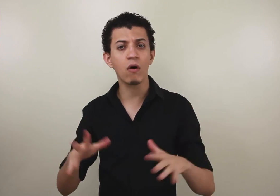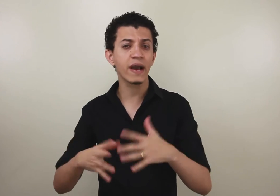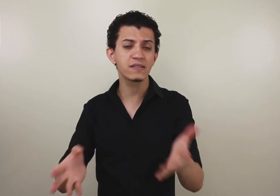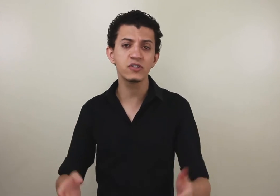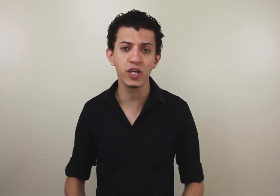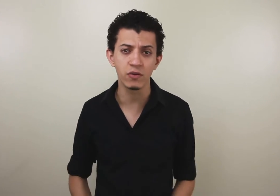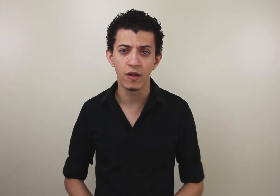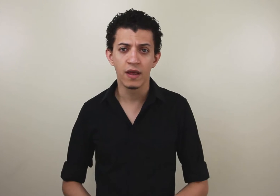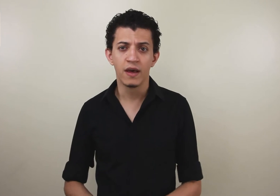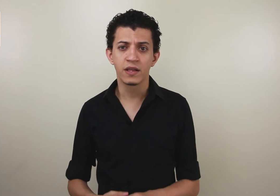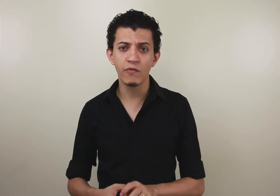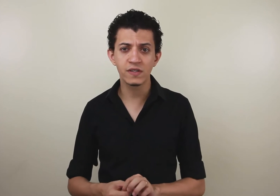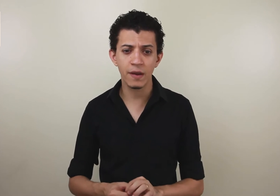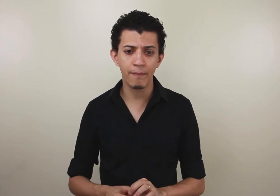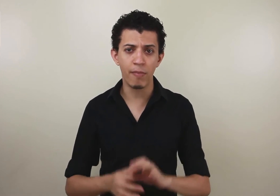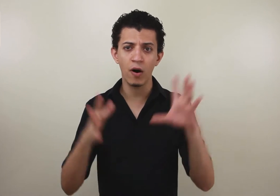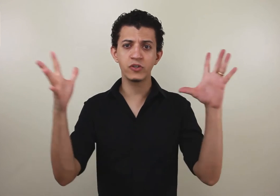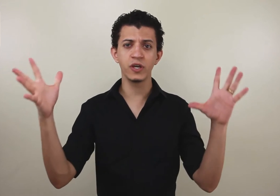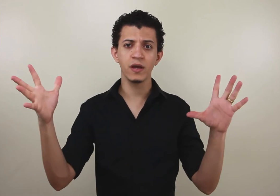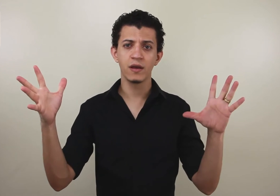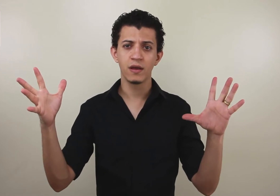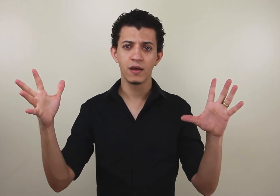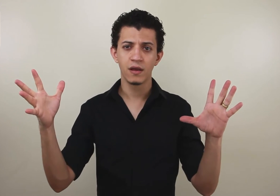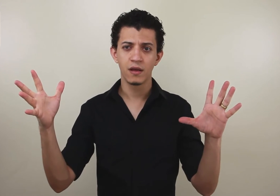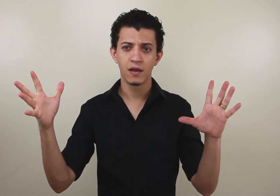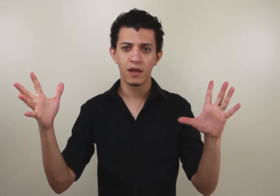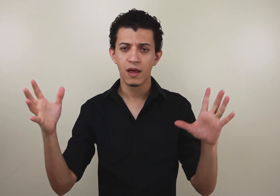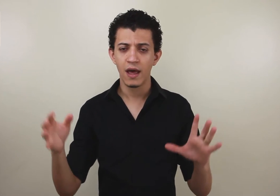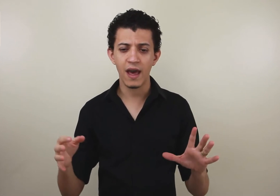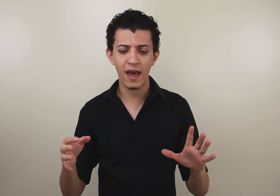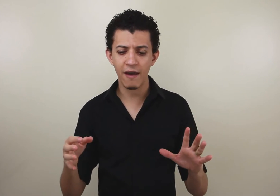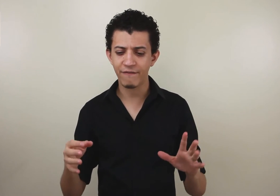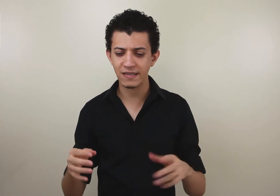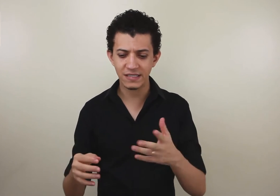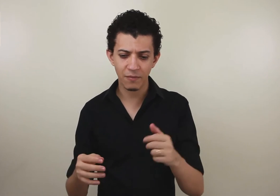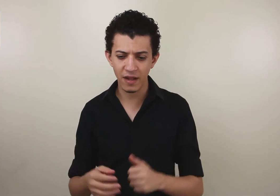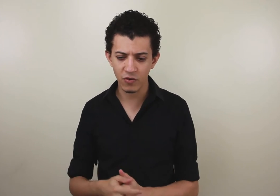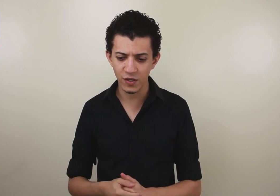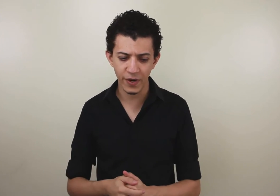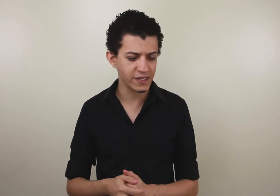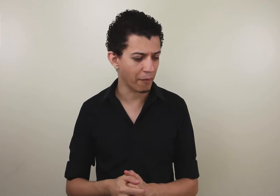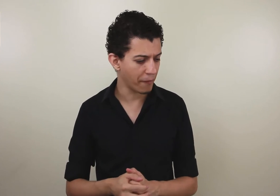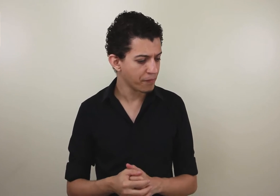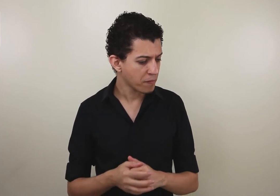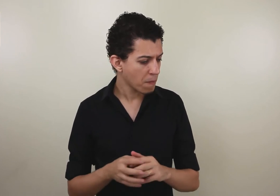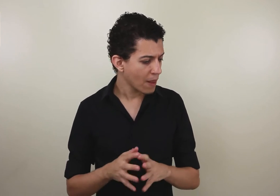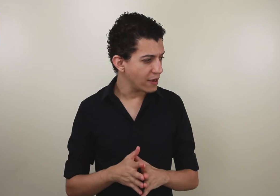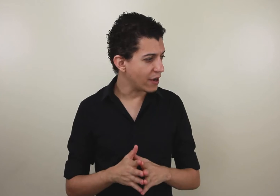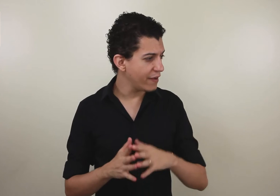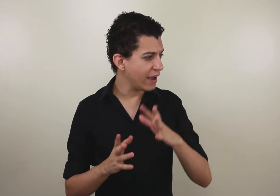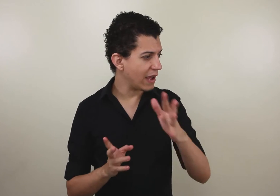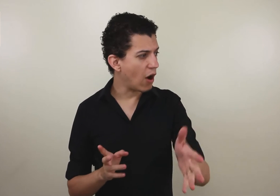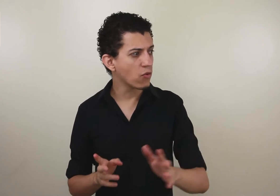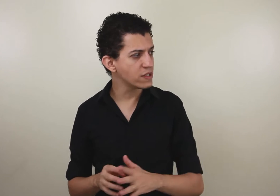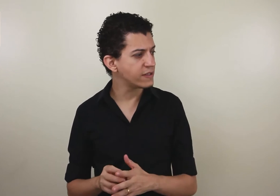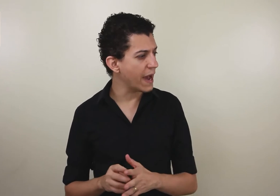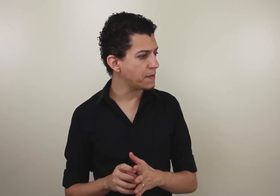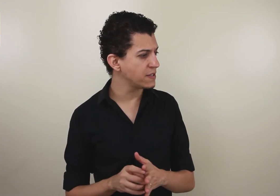qualquer sentido. Então, você pode fazer determinada coisa. Por exemplo, eu já vi alguns intérpretes